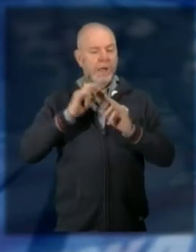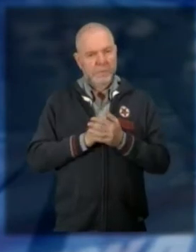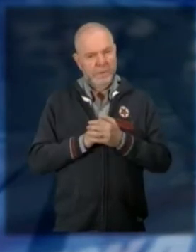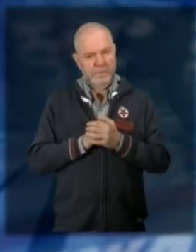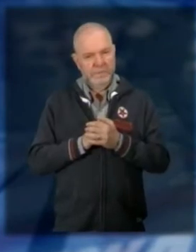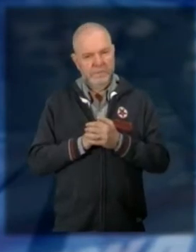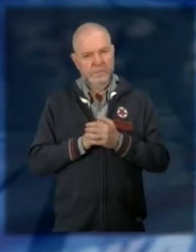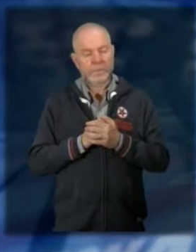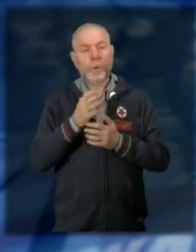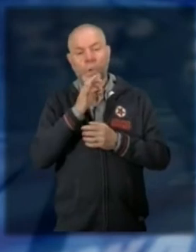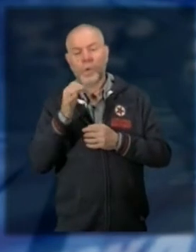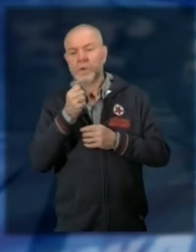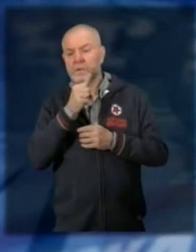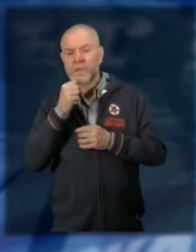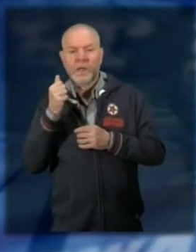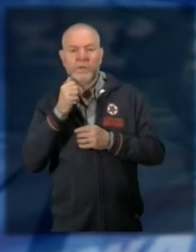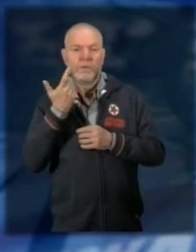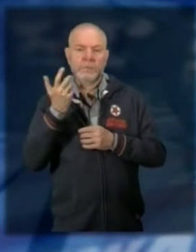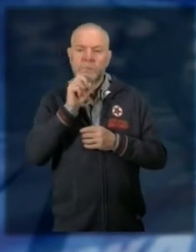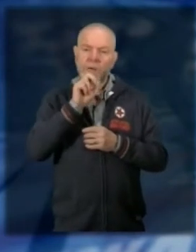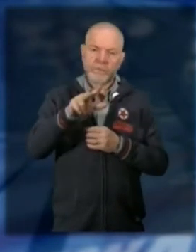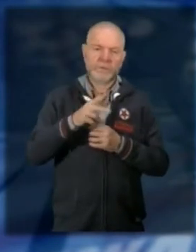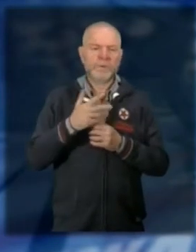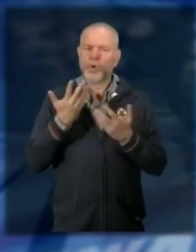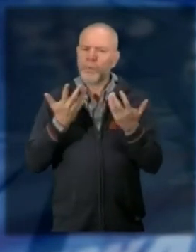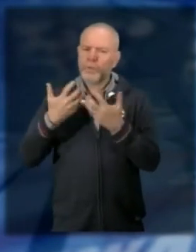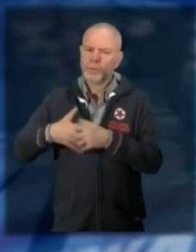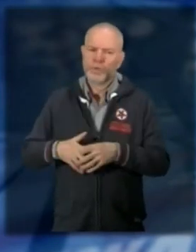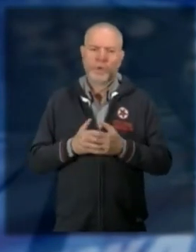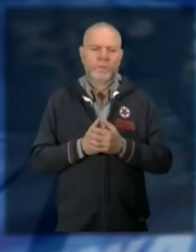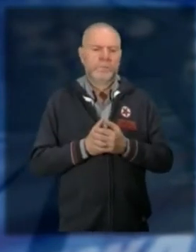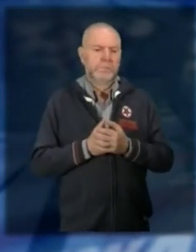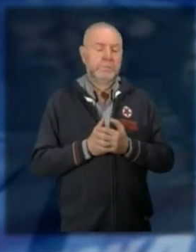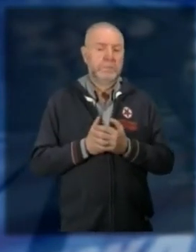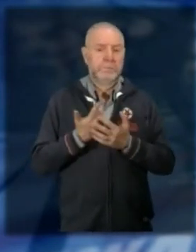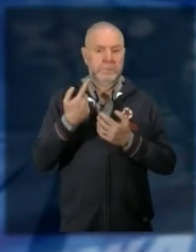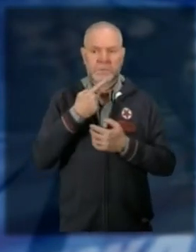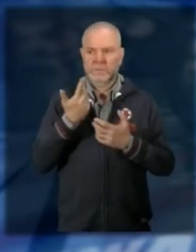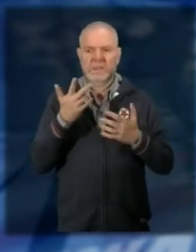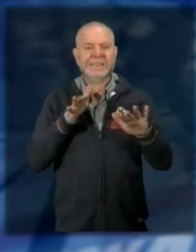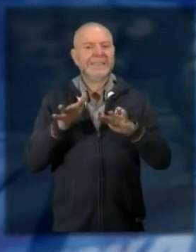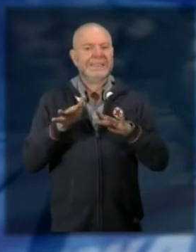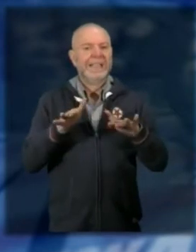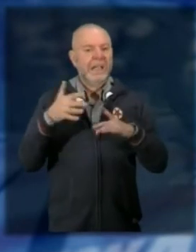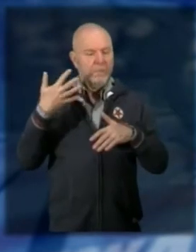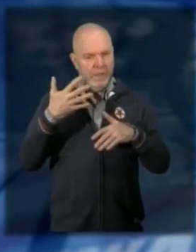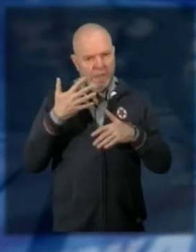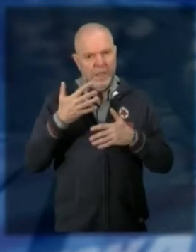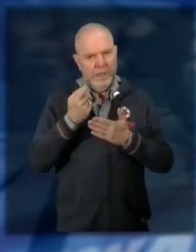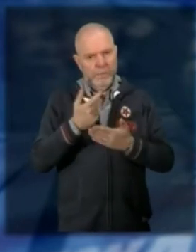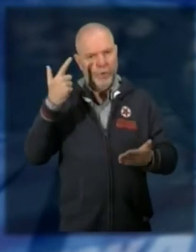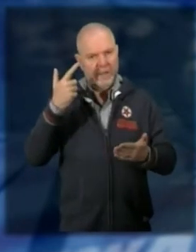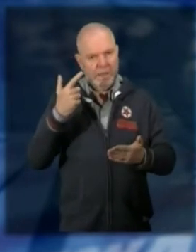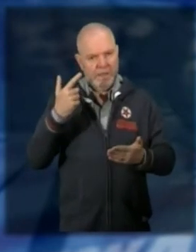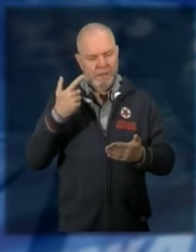per comunicazioni di servizio che cos'è e come funziona? Dunque è un sistema molto importante che nasce per volontà